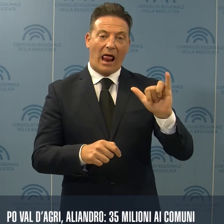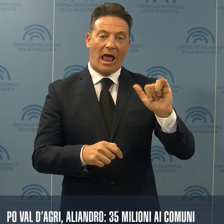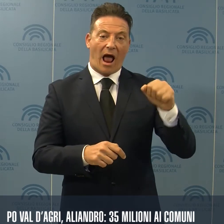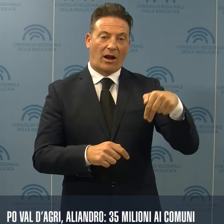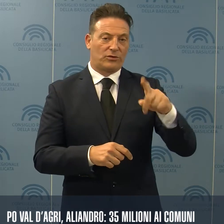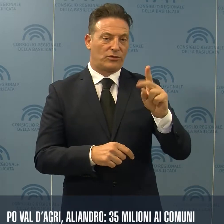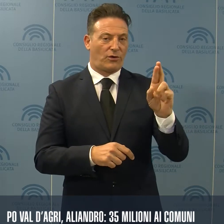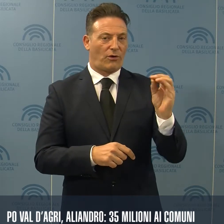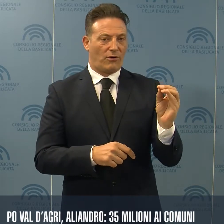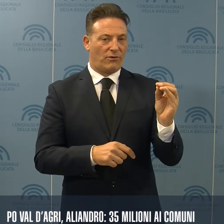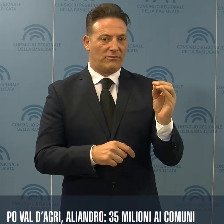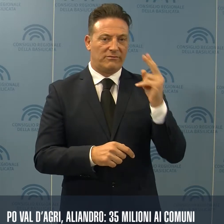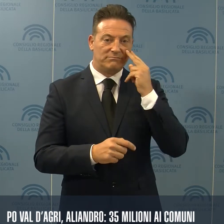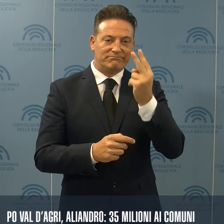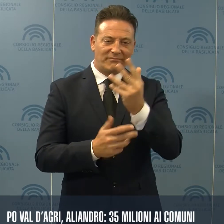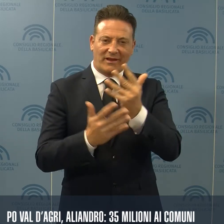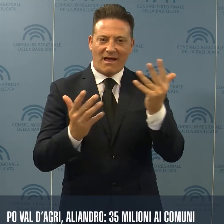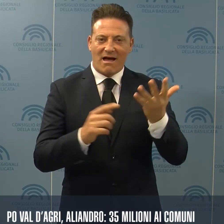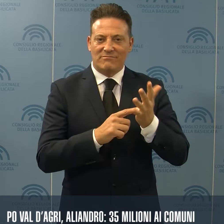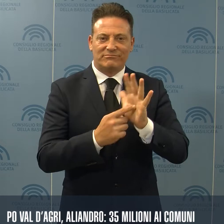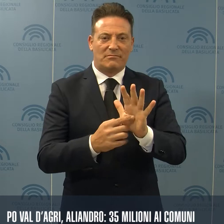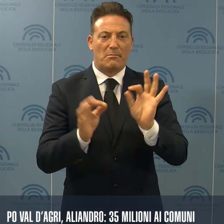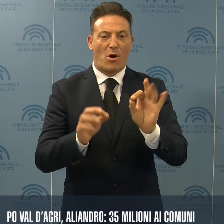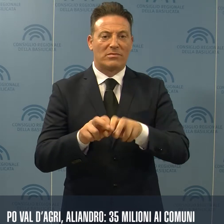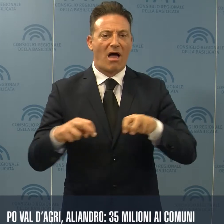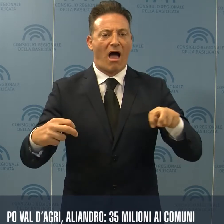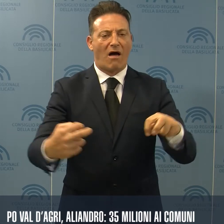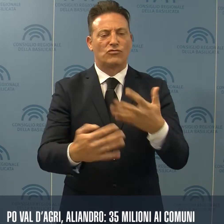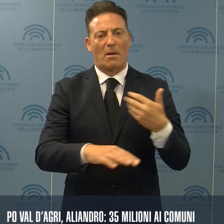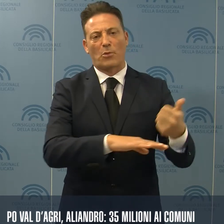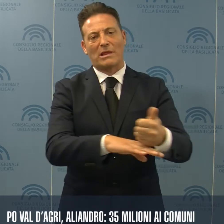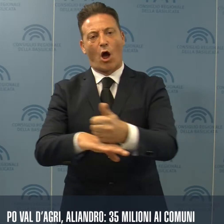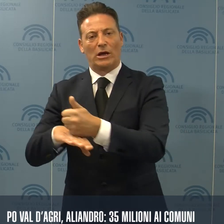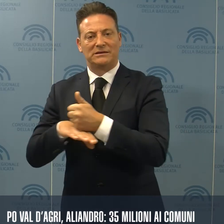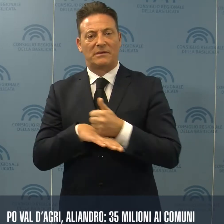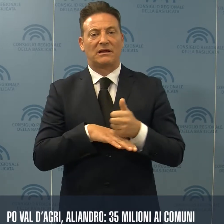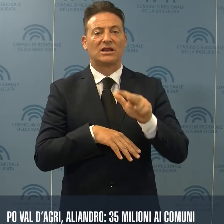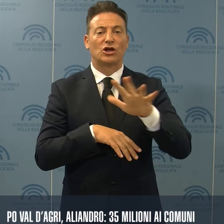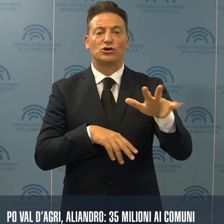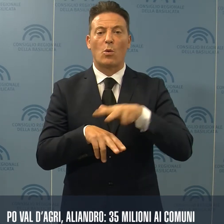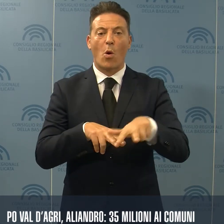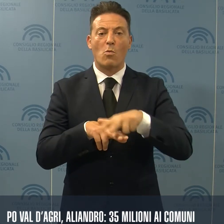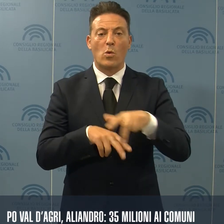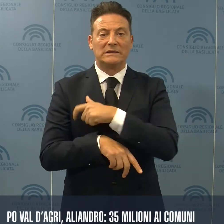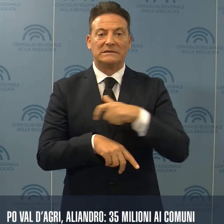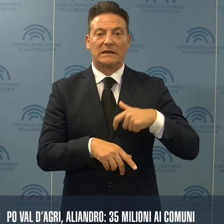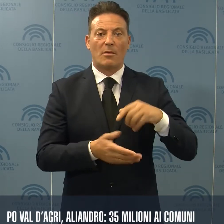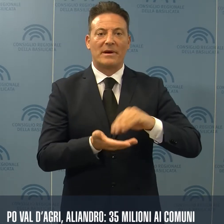che evidenzia il protagonismo del tavolo, i sindaci di 35 comuni che fanno parte